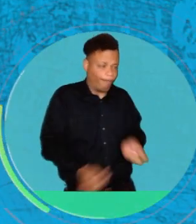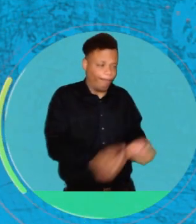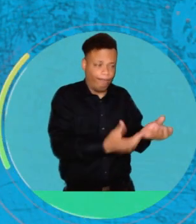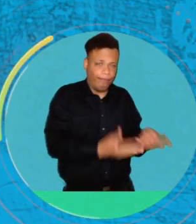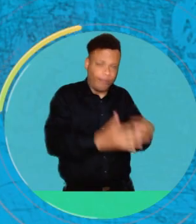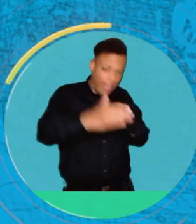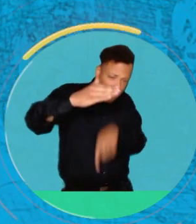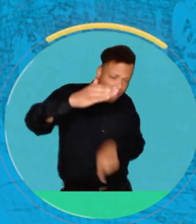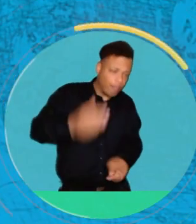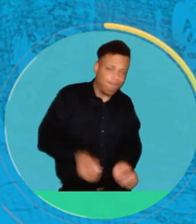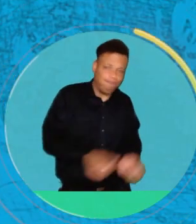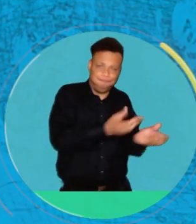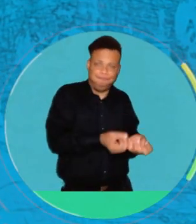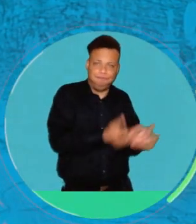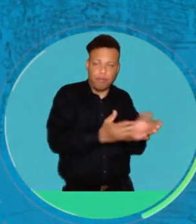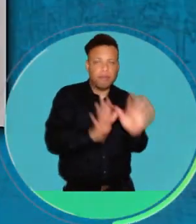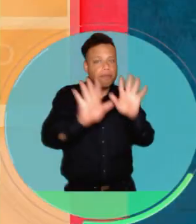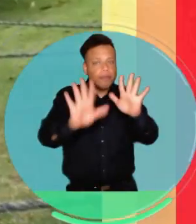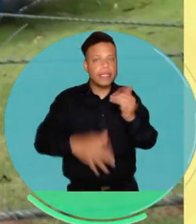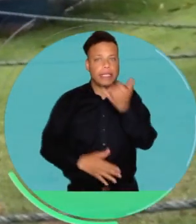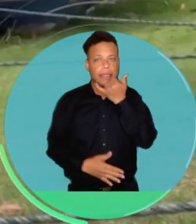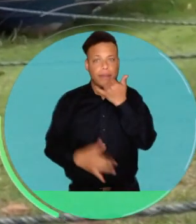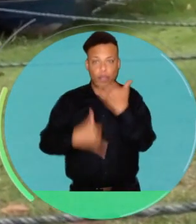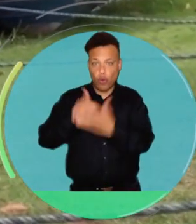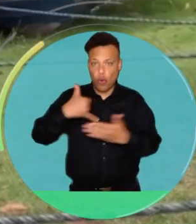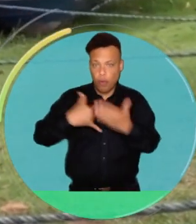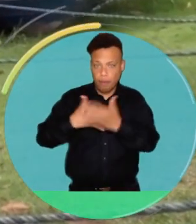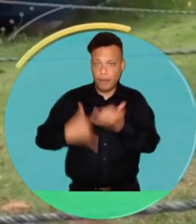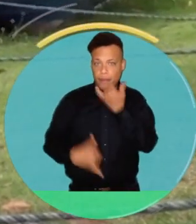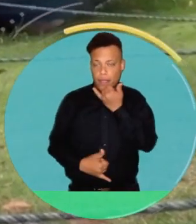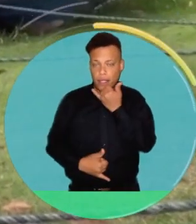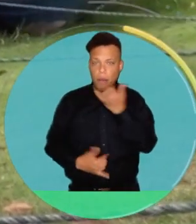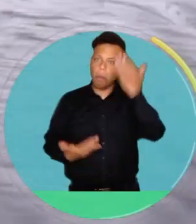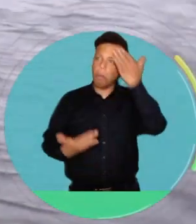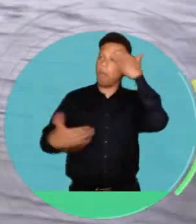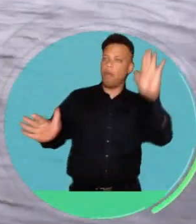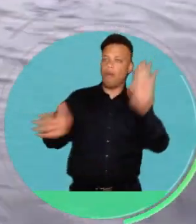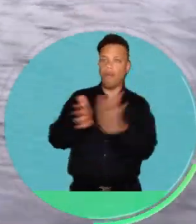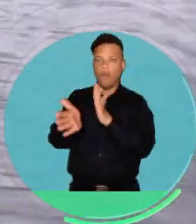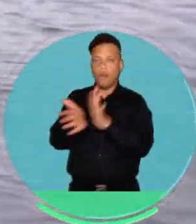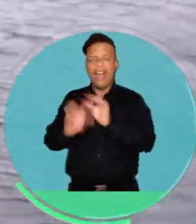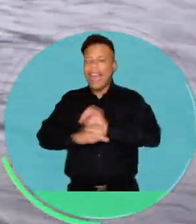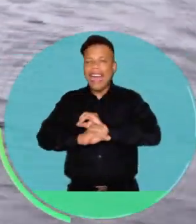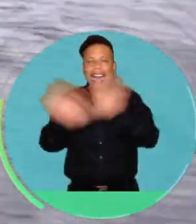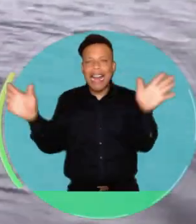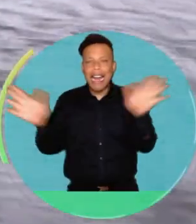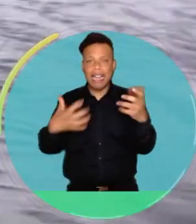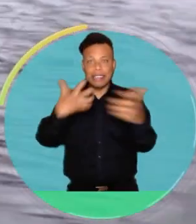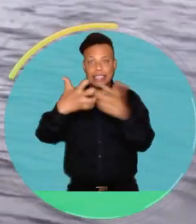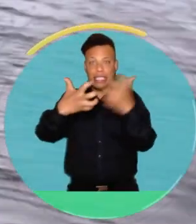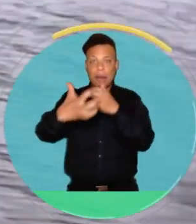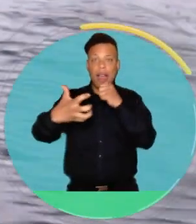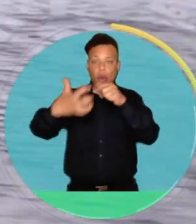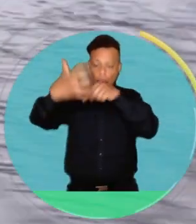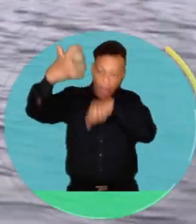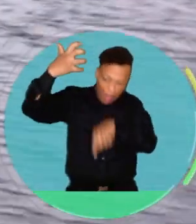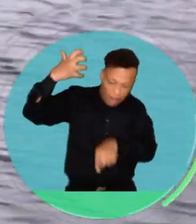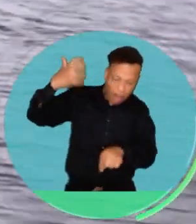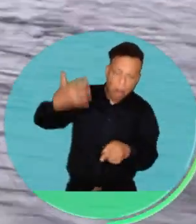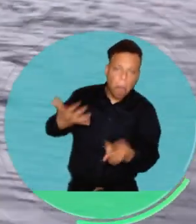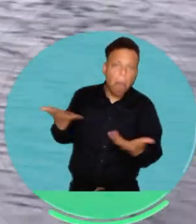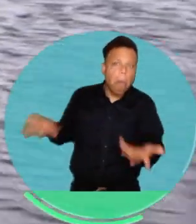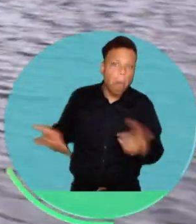subterránea. Ahora, ¿qué está pasando en Colombia? Que no tenemos información clara de nuestros sistemas